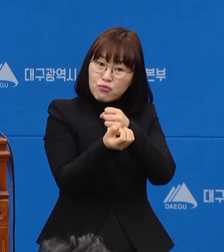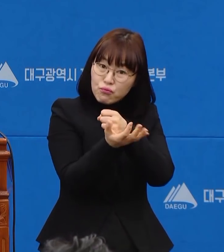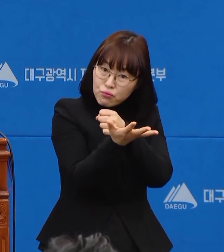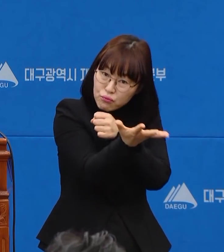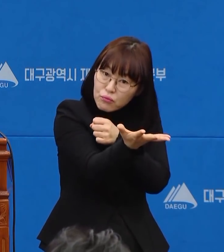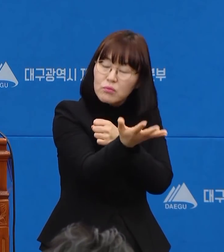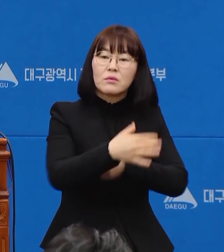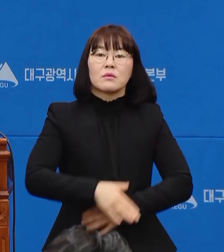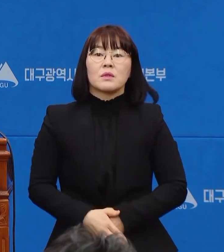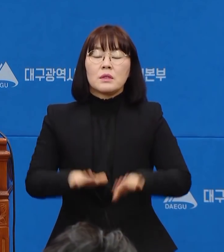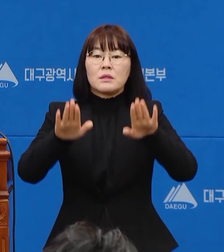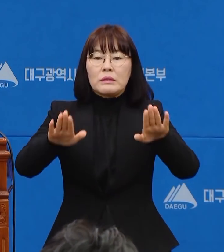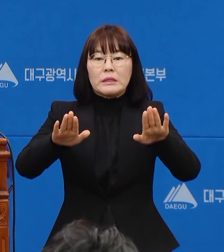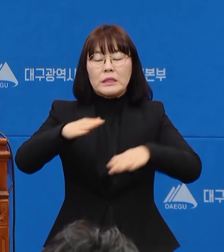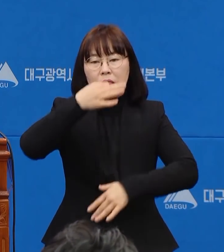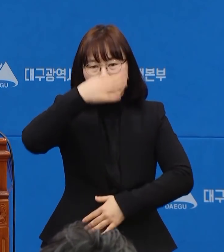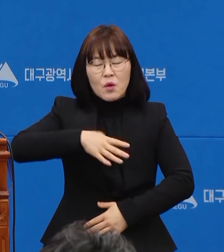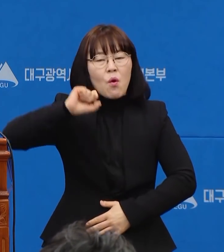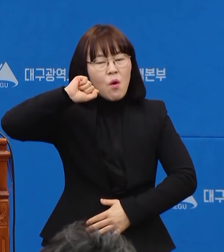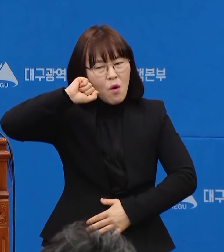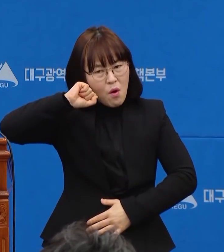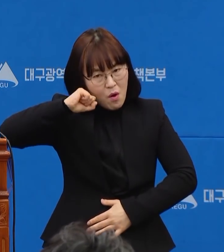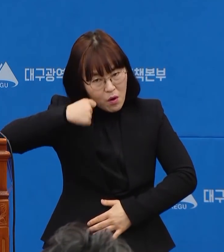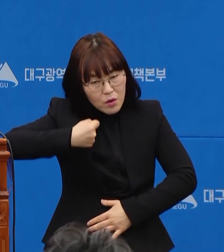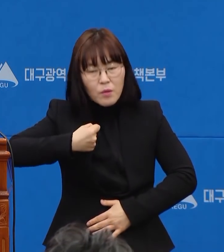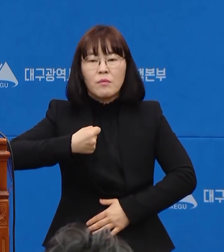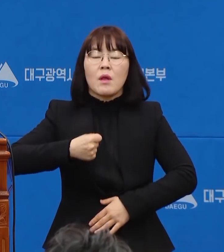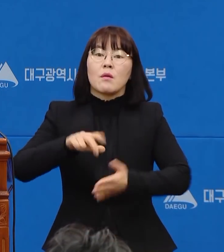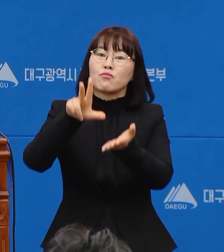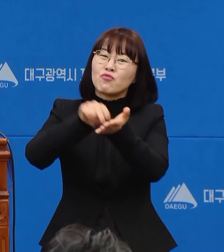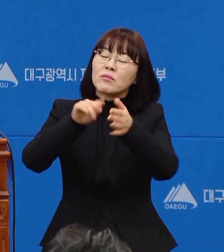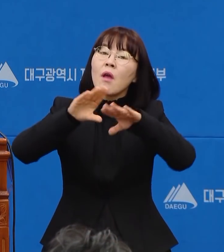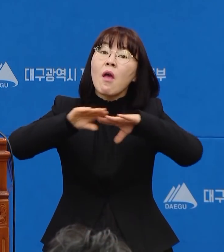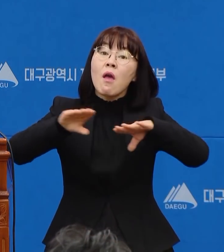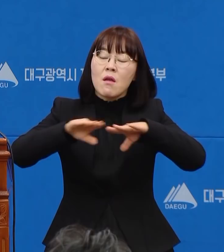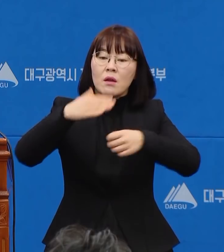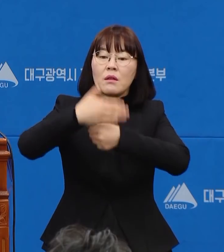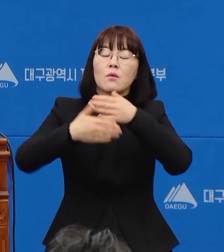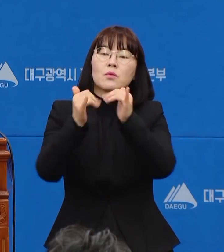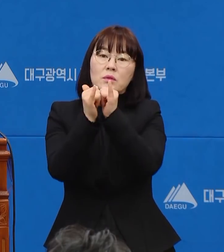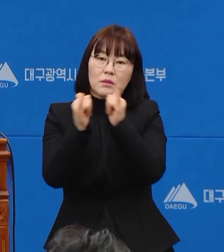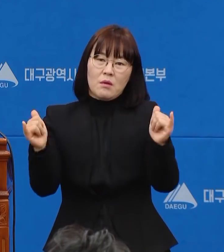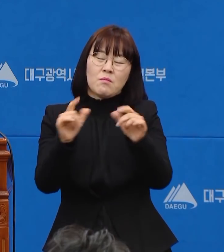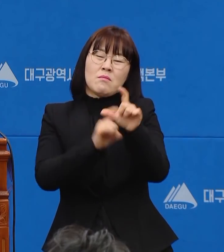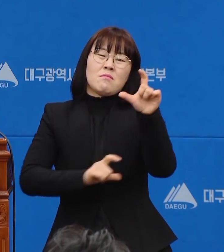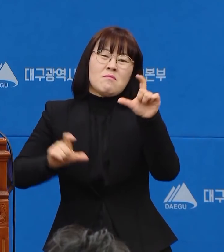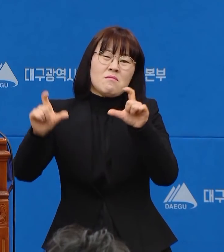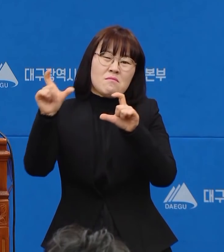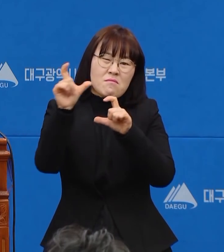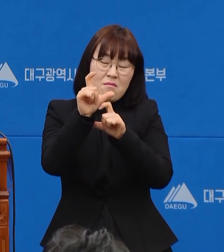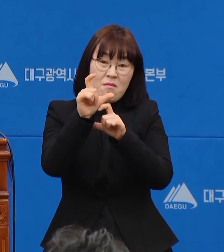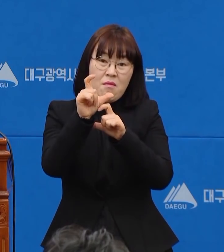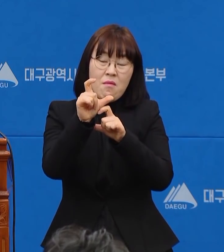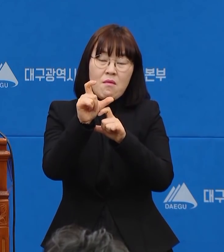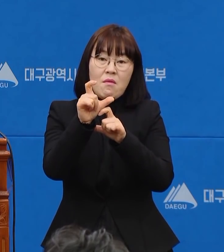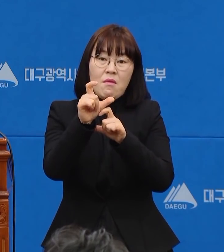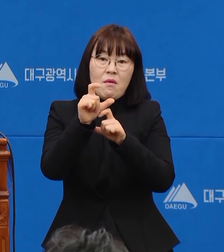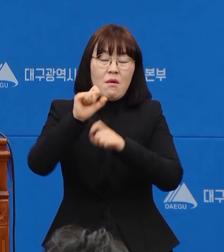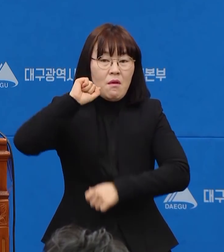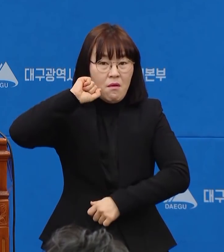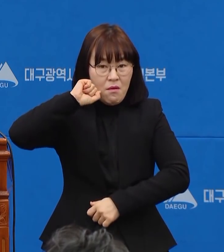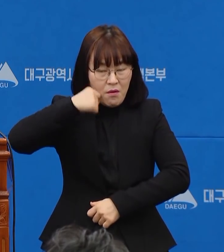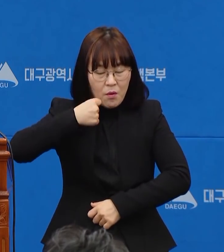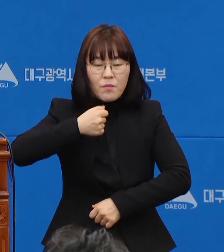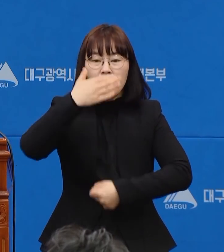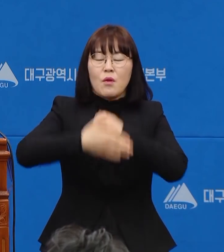힘들고 어려운 상황을 꿋꿋하게 헤쳐나가는 대구시민들을 더 힘들게 하고 대구시의